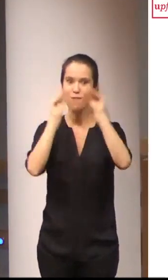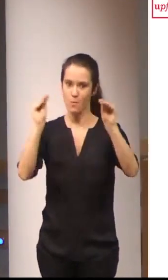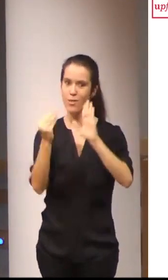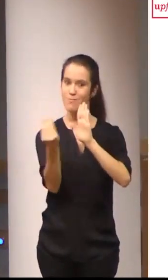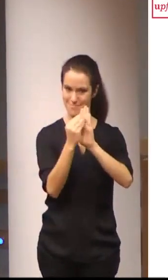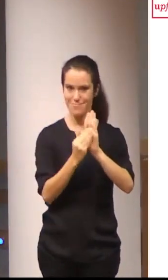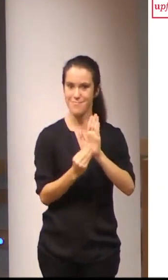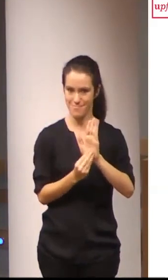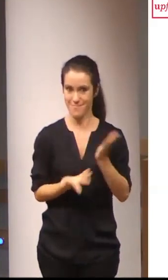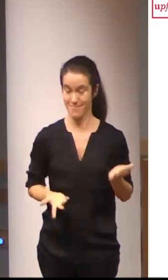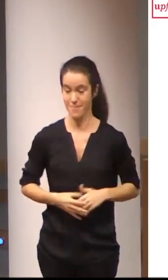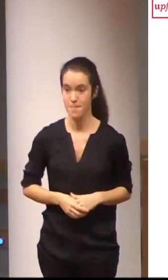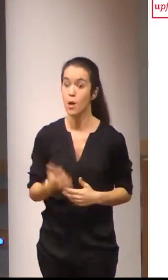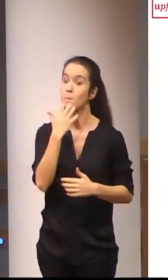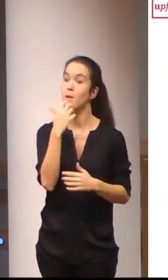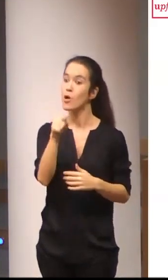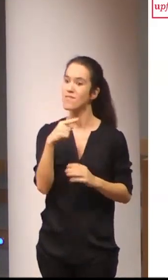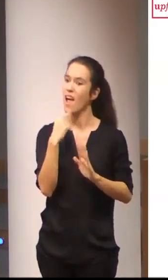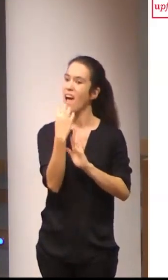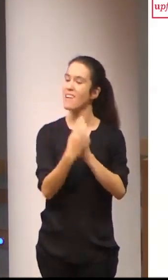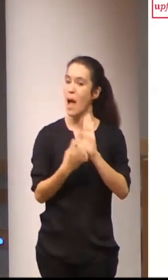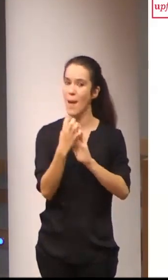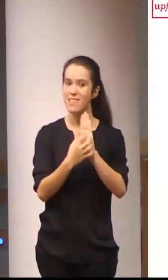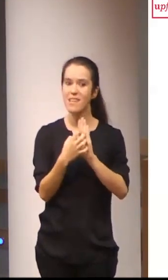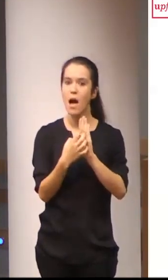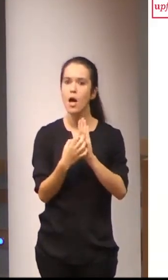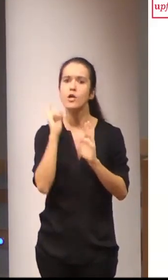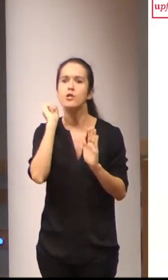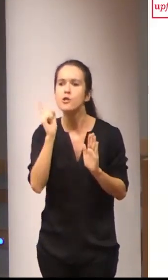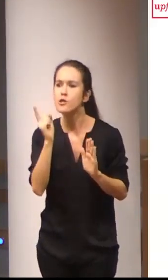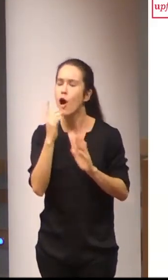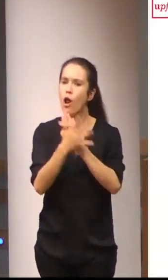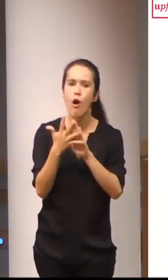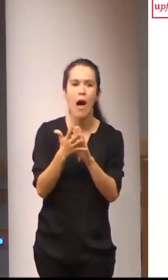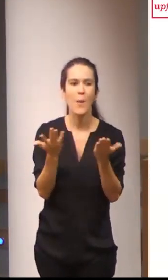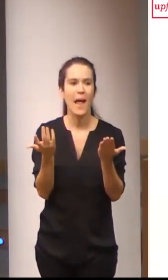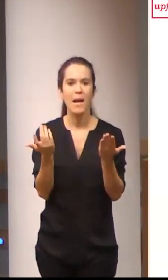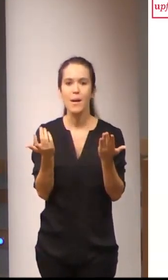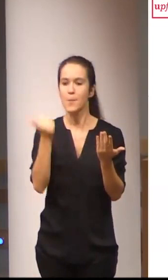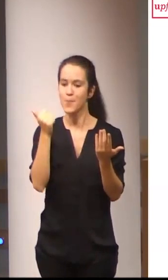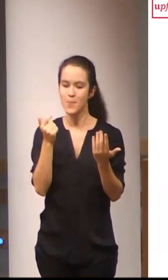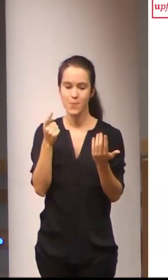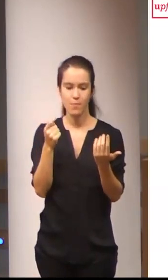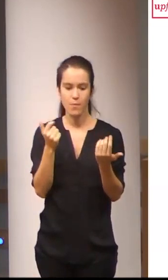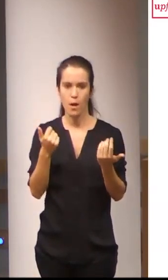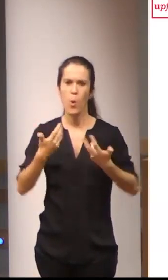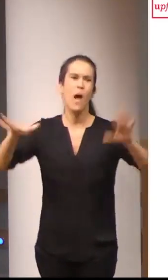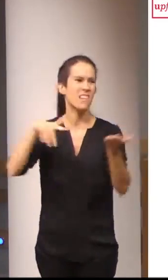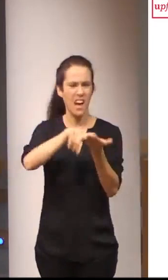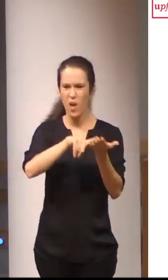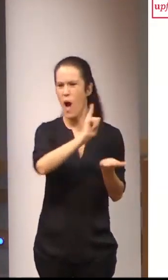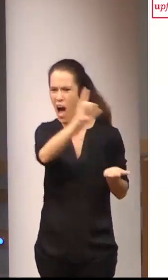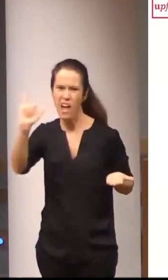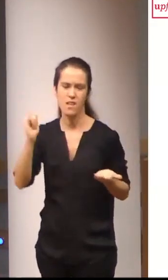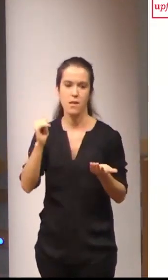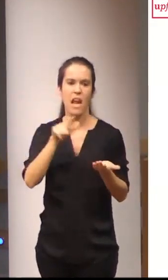así por ejemplo en la parte gramatical no sólo incluir todos aquellos aspectos que definen cualquier lengua, sea de